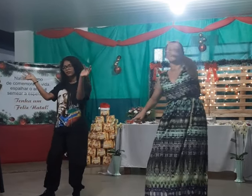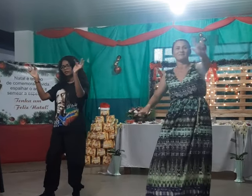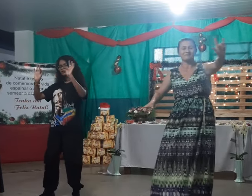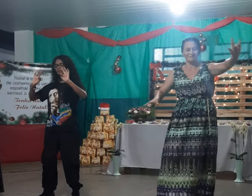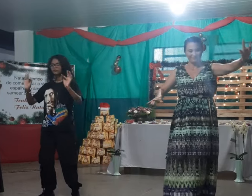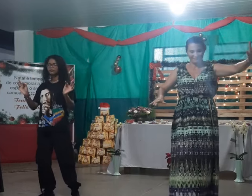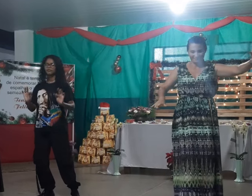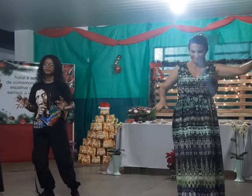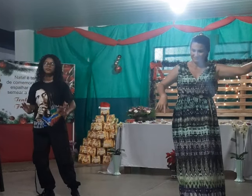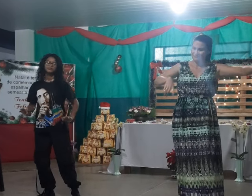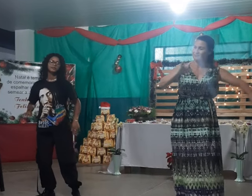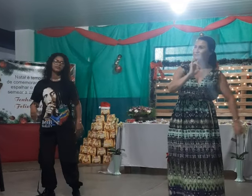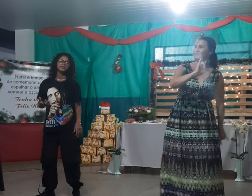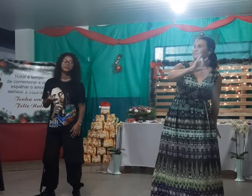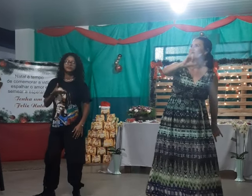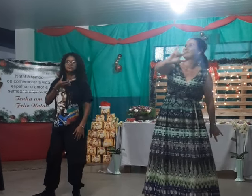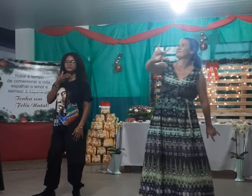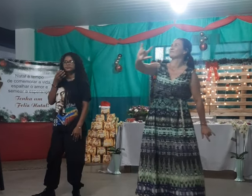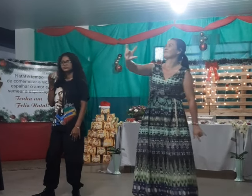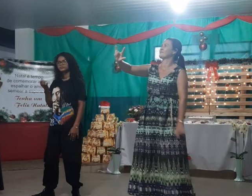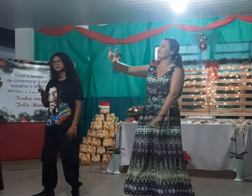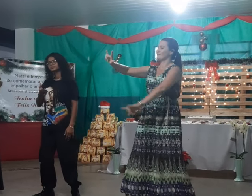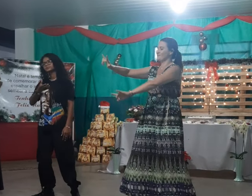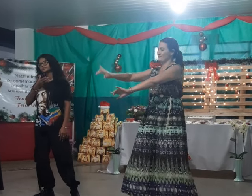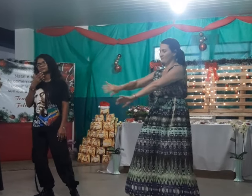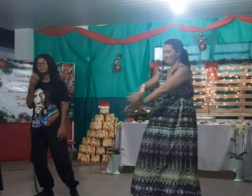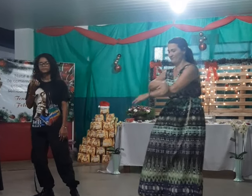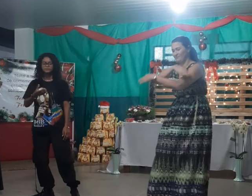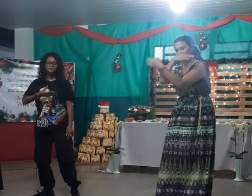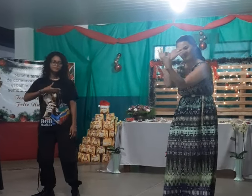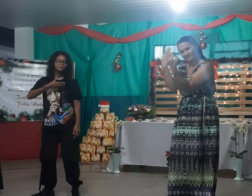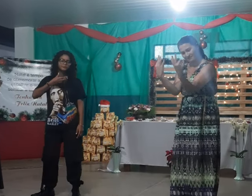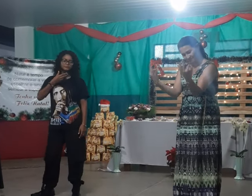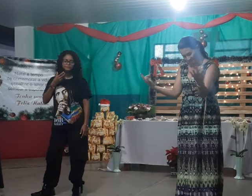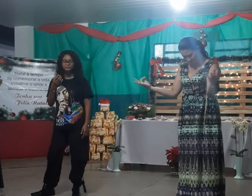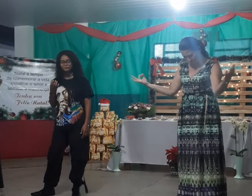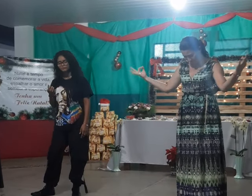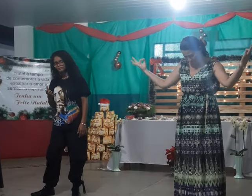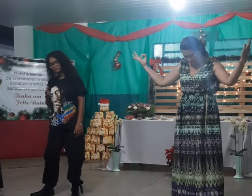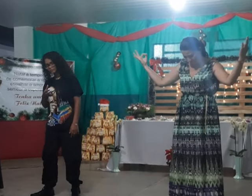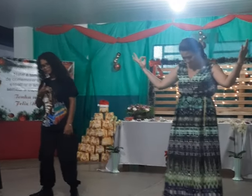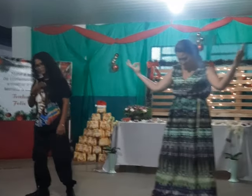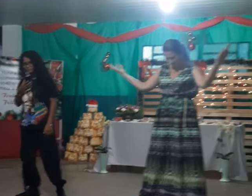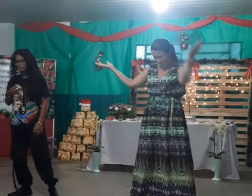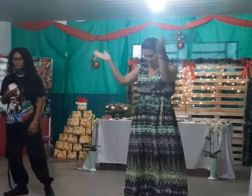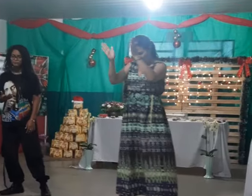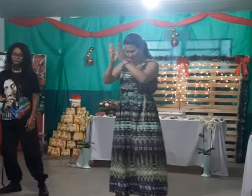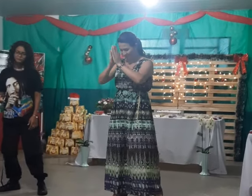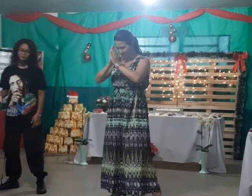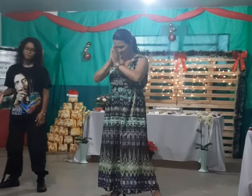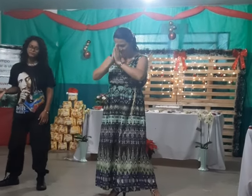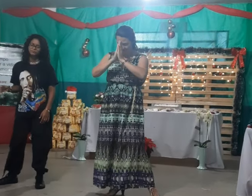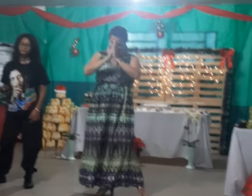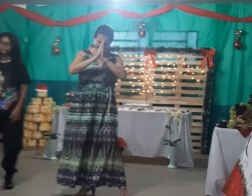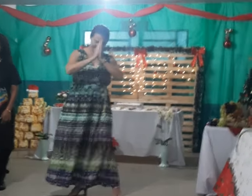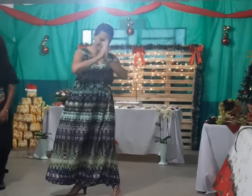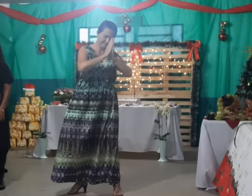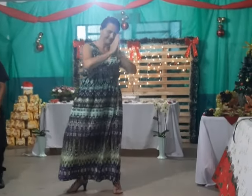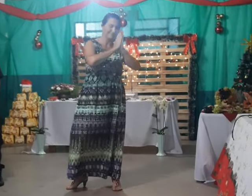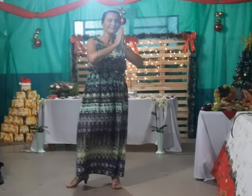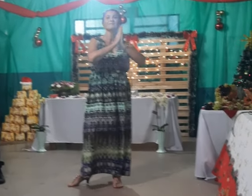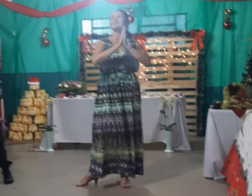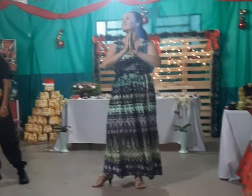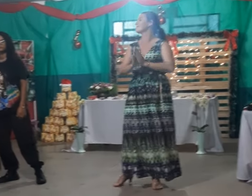festa